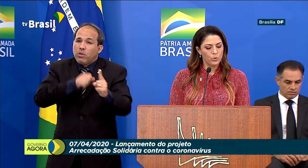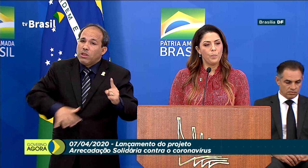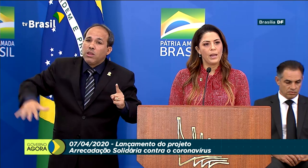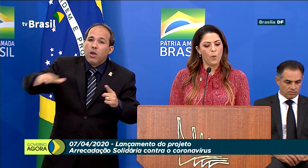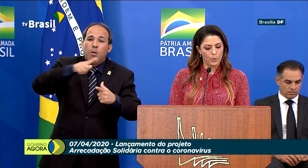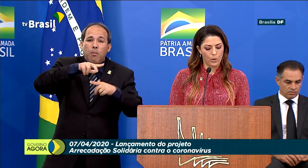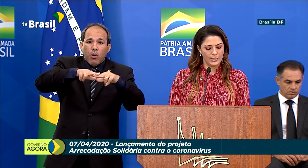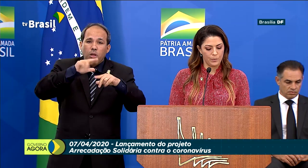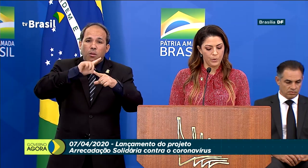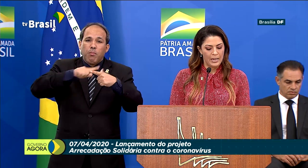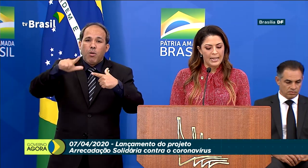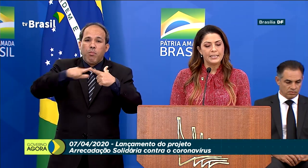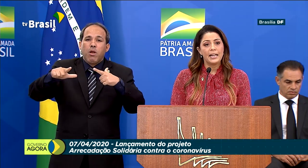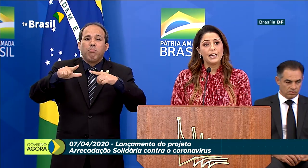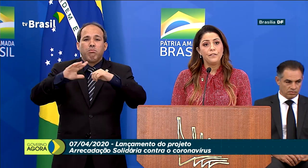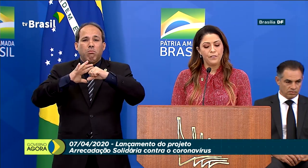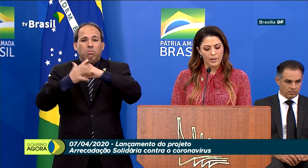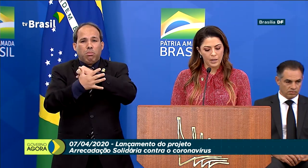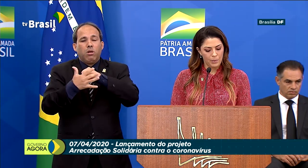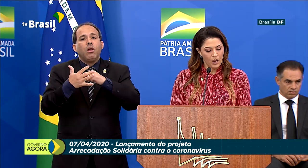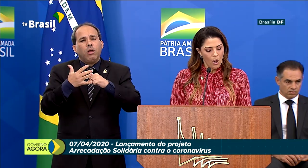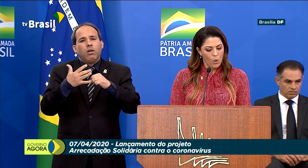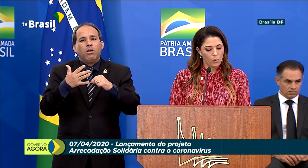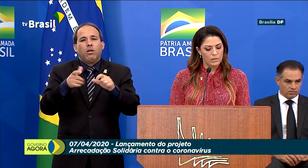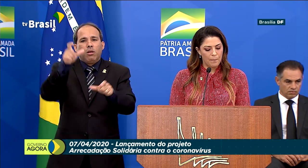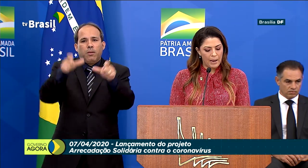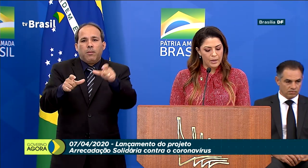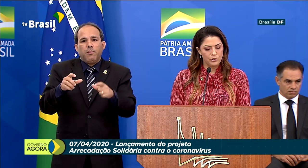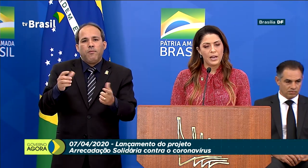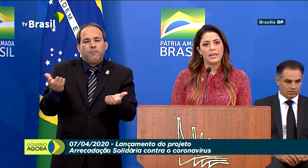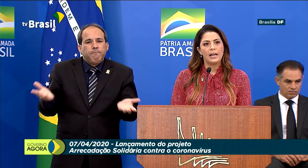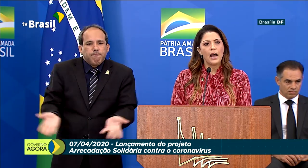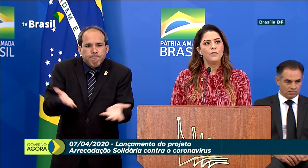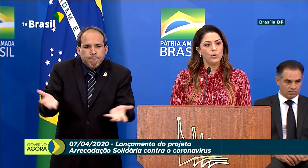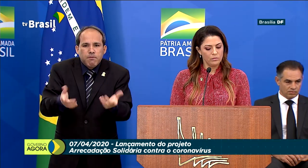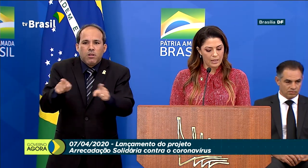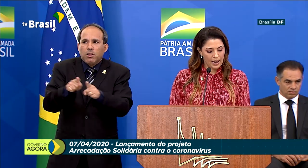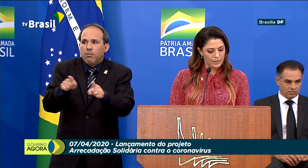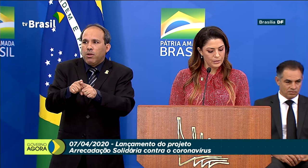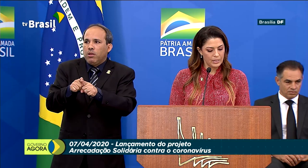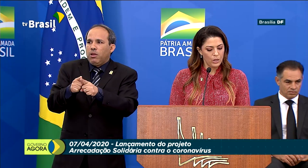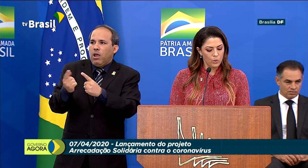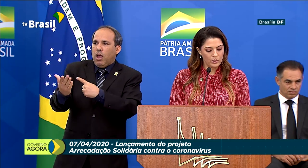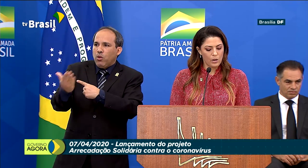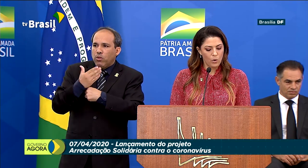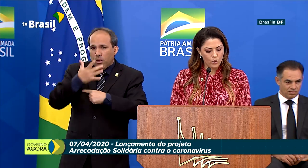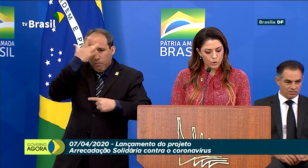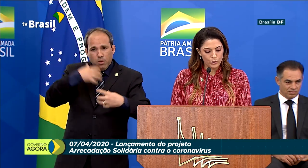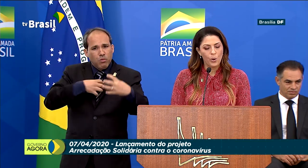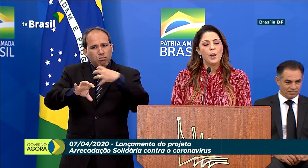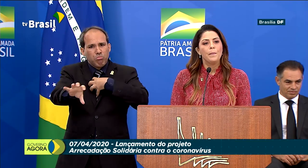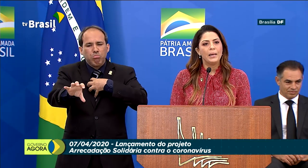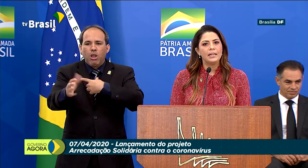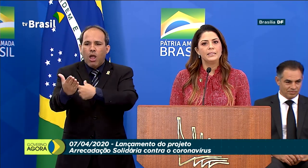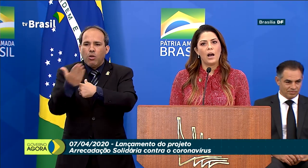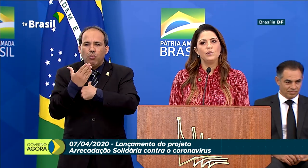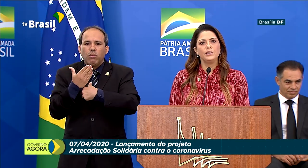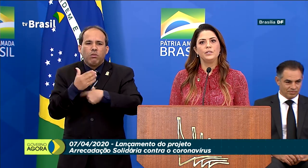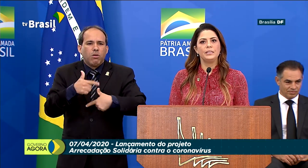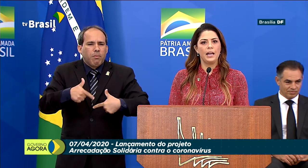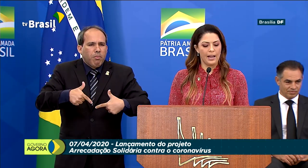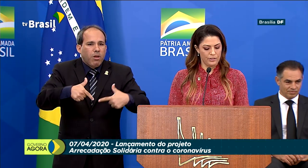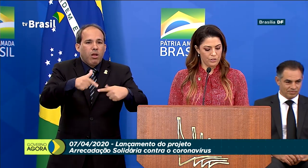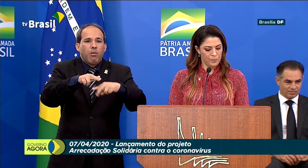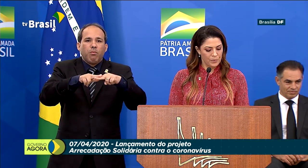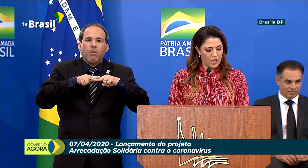em prol do bem ao próximo e segue firme com o trabalho de agregar voluntários que lutem conosco pelas